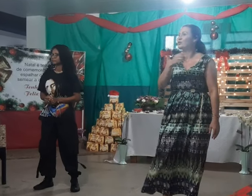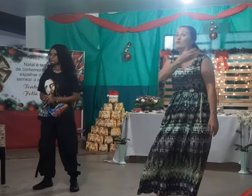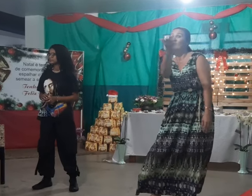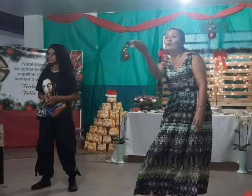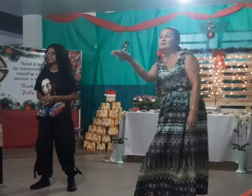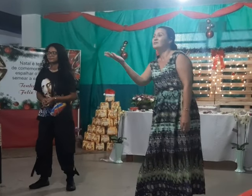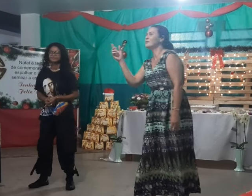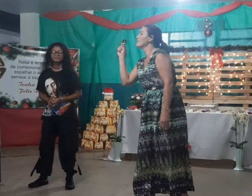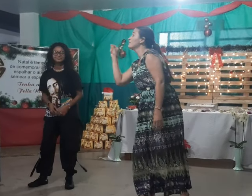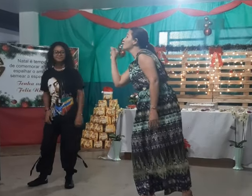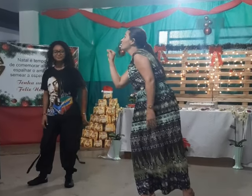fez,